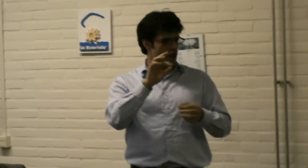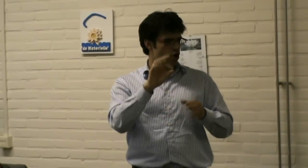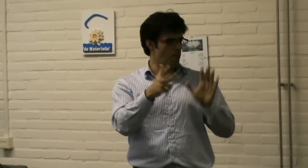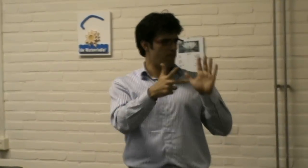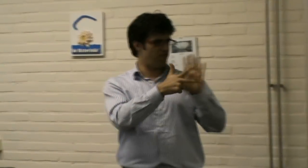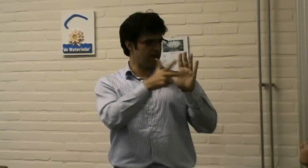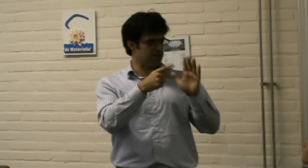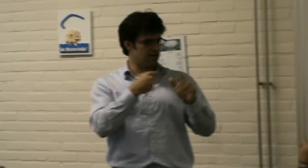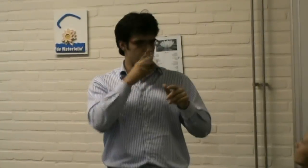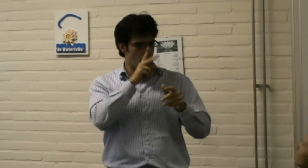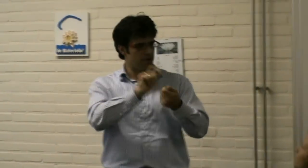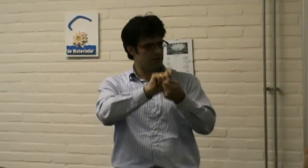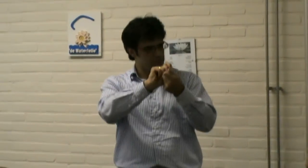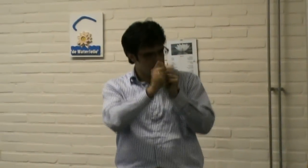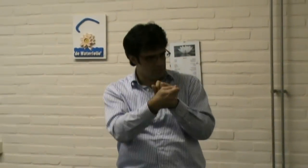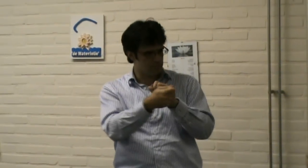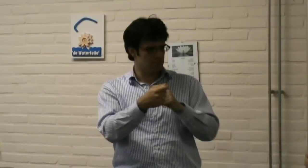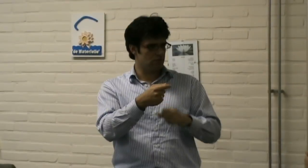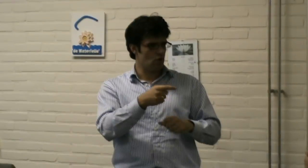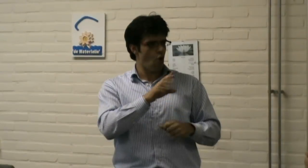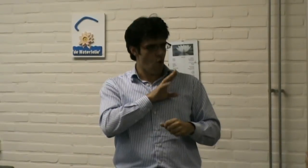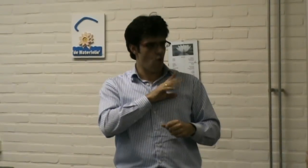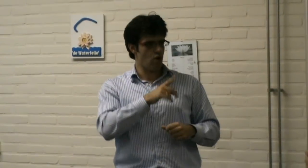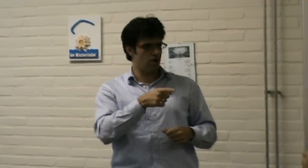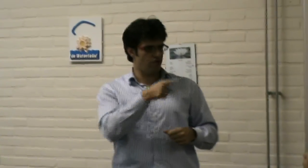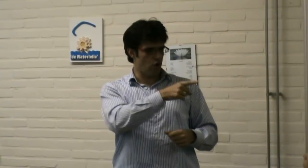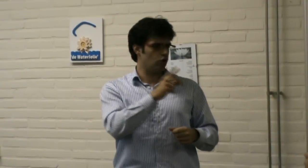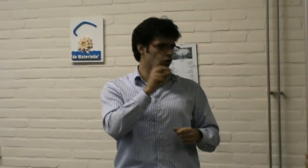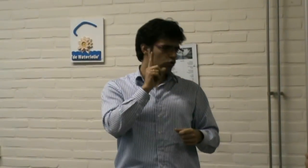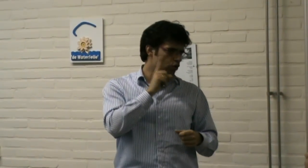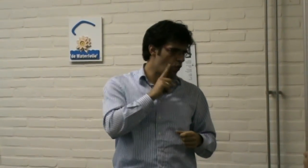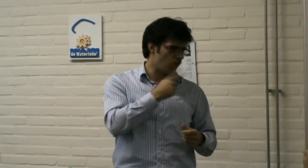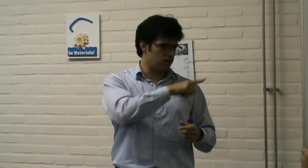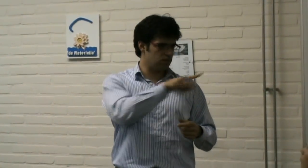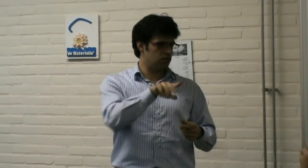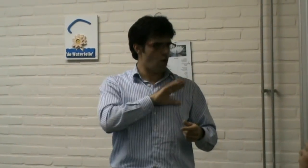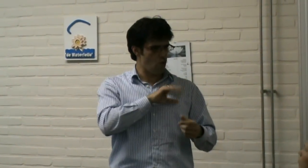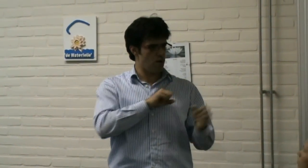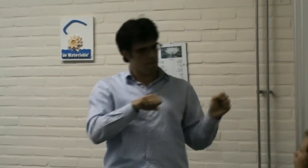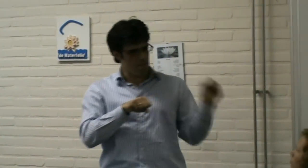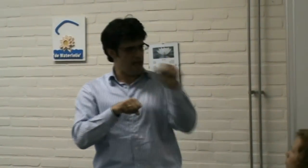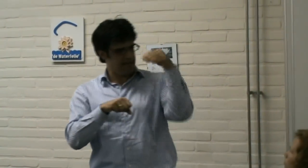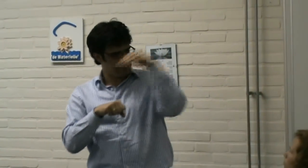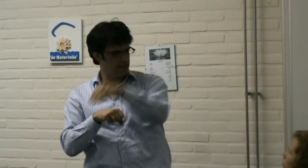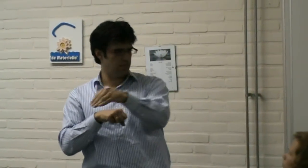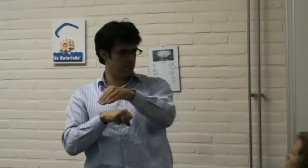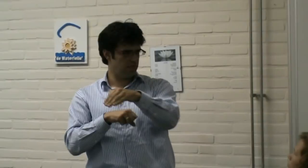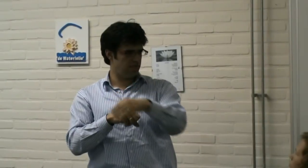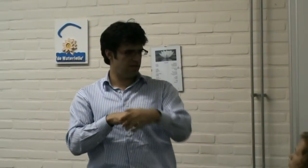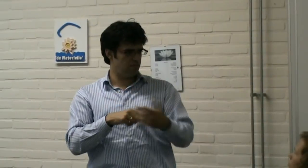voorjaar bezig geweest met de telecomnet. Ik probeer daar ook verandering in te krijgen. Voor dode mensen. naar